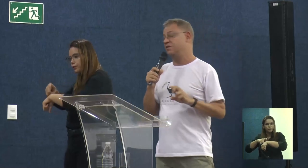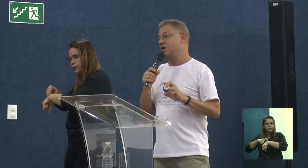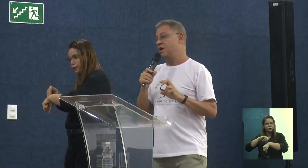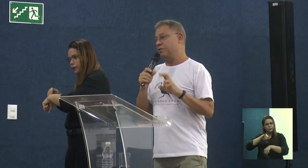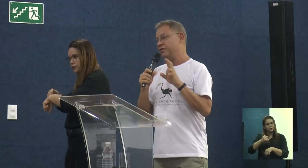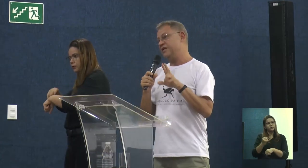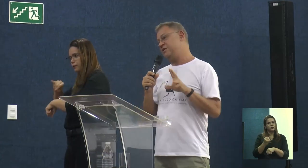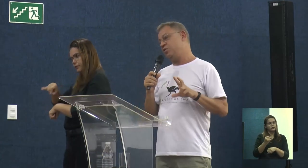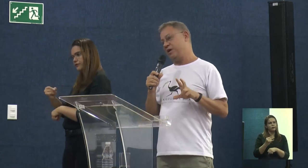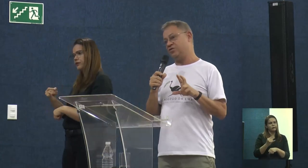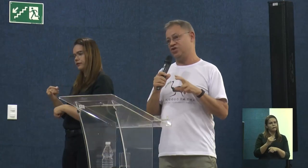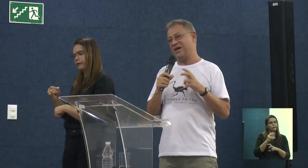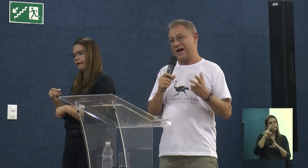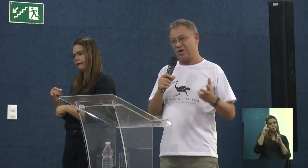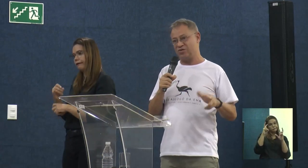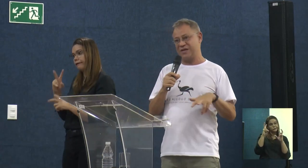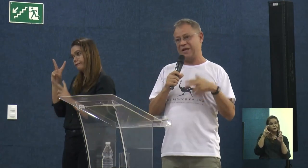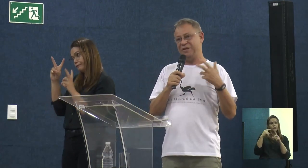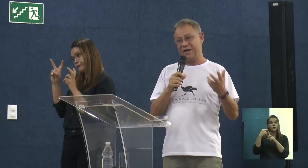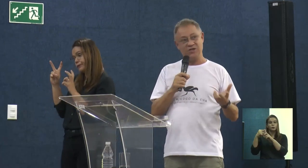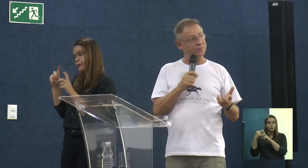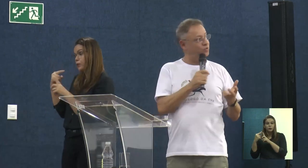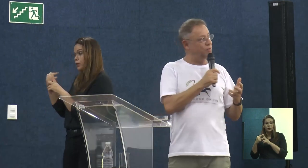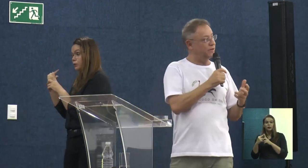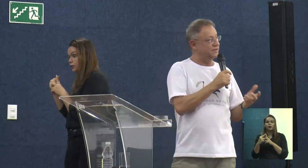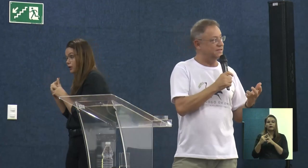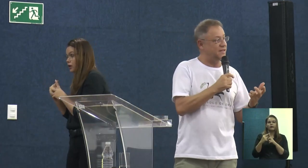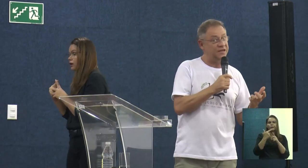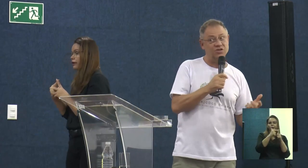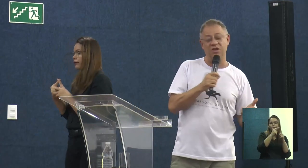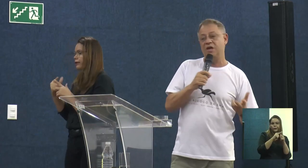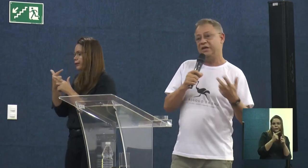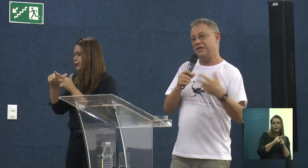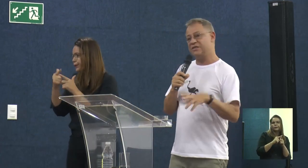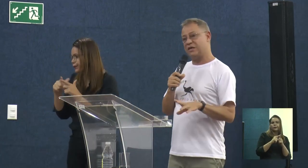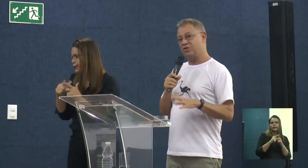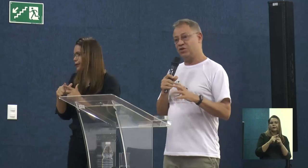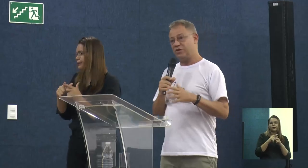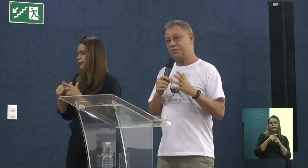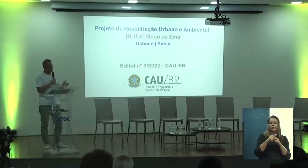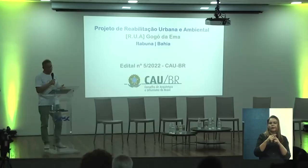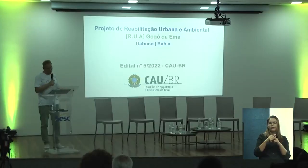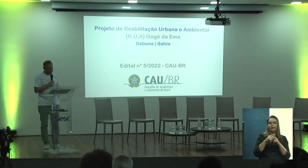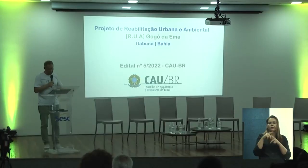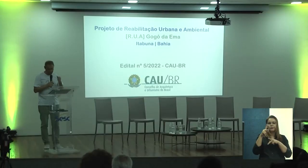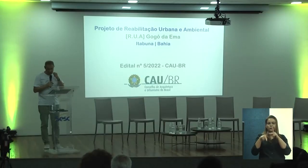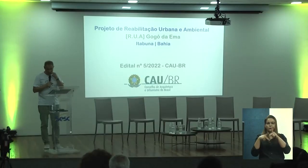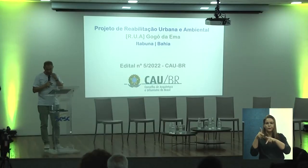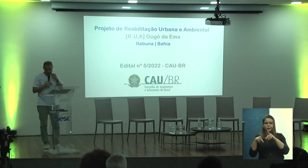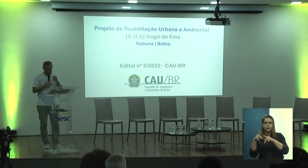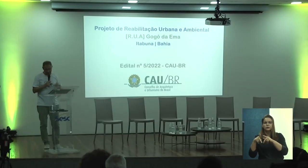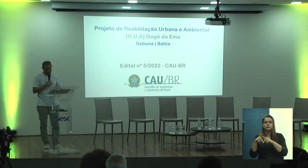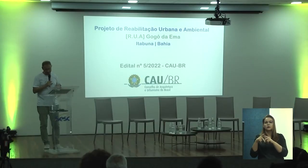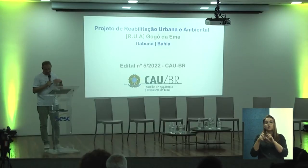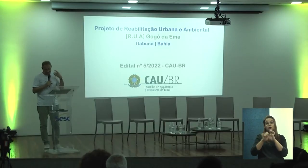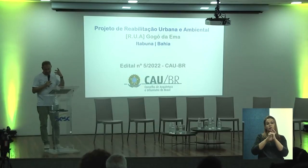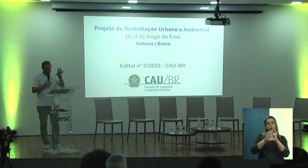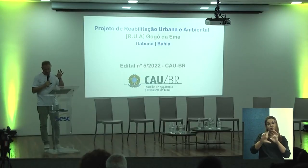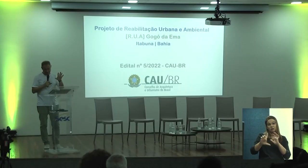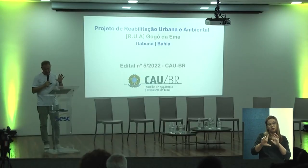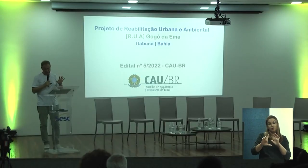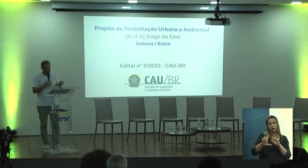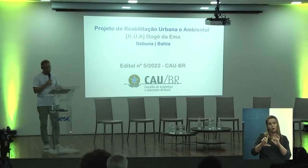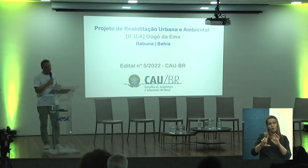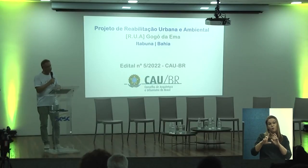aspas, né? Aproveitar esse momento de caos, calamidade pública existente, e lançar um edital específico para isso, que é esse edital de